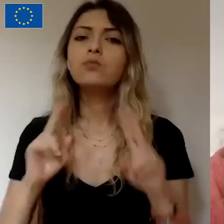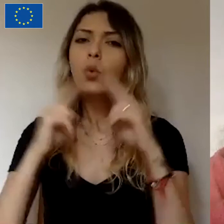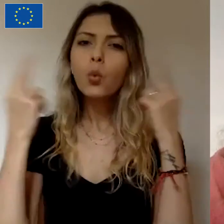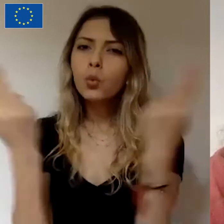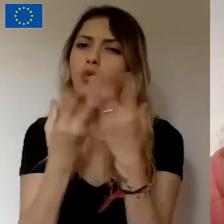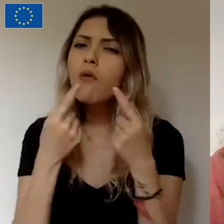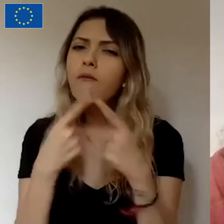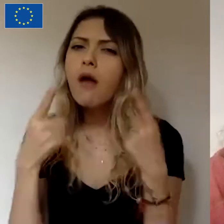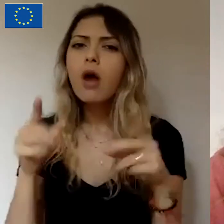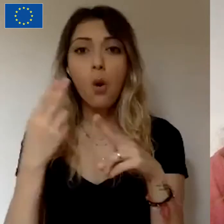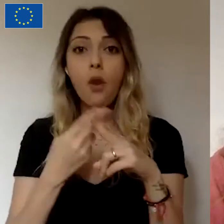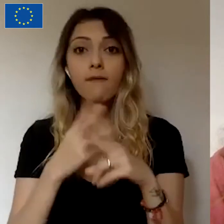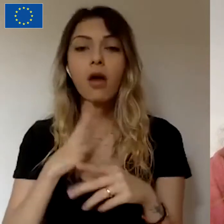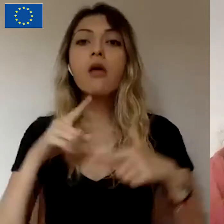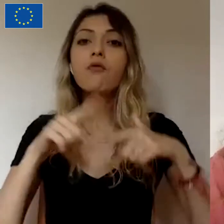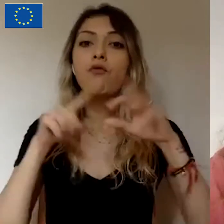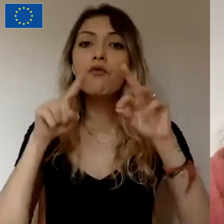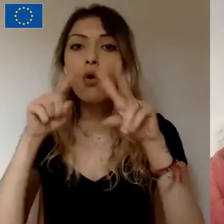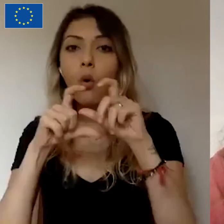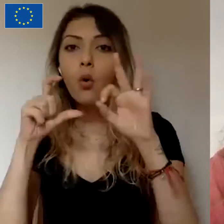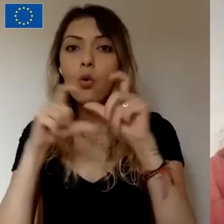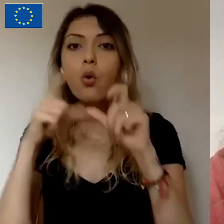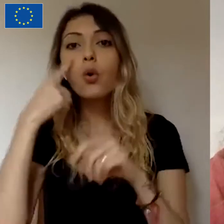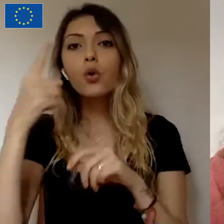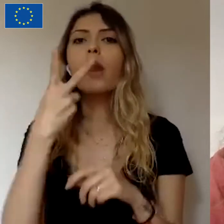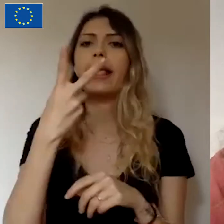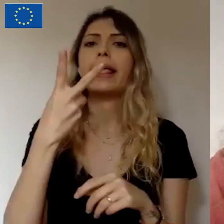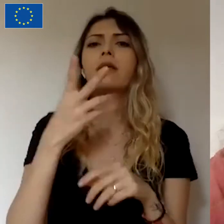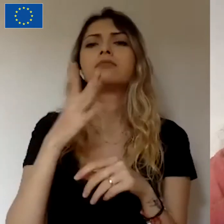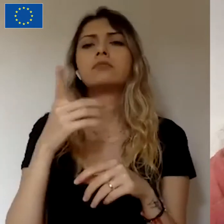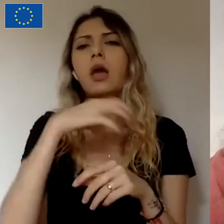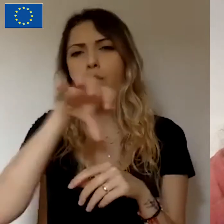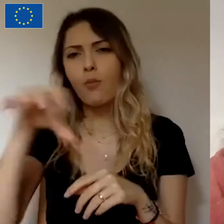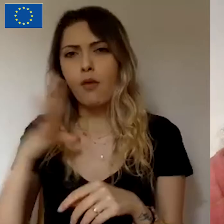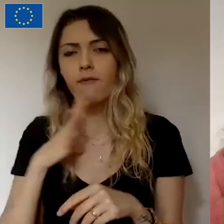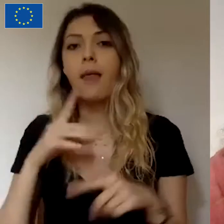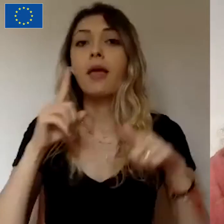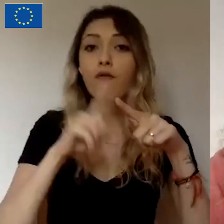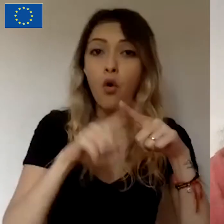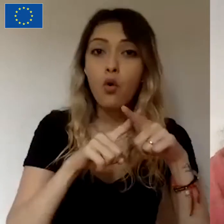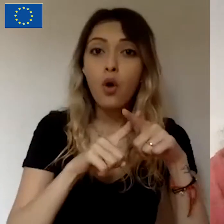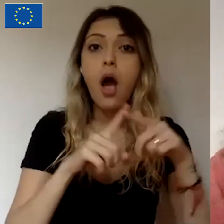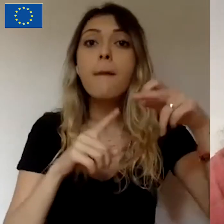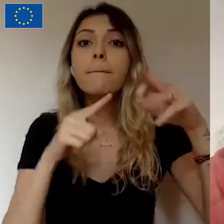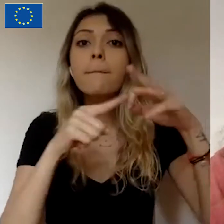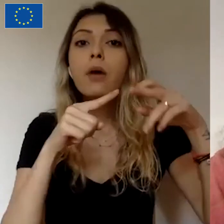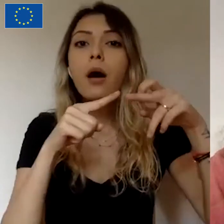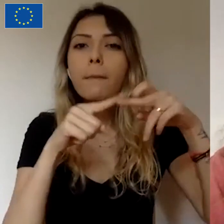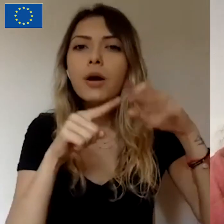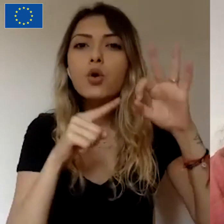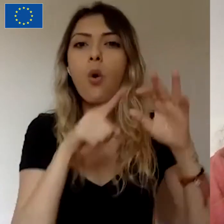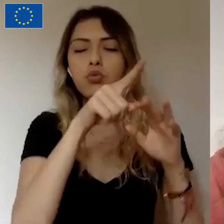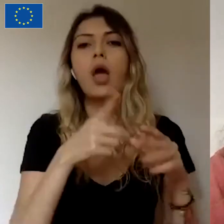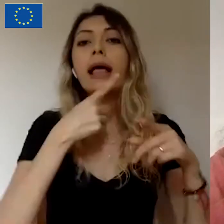örnekleri var. Fongogo'da da iki ürünümüz var aslında. Bir Fongogo Pro adlı ürünümüz. Burada hisse bazlı ve borç bazlı